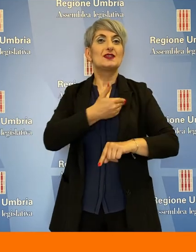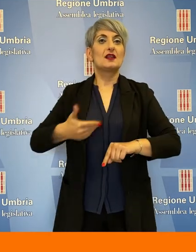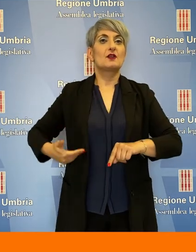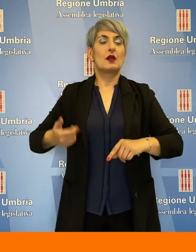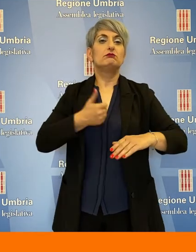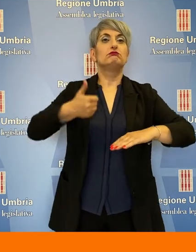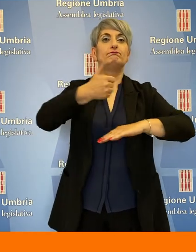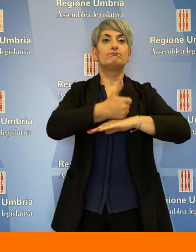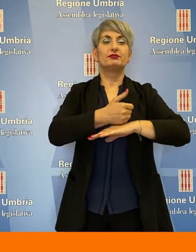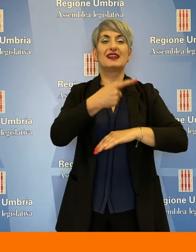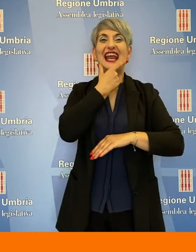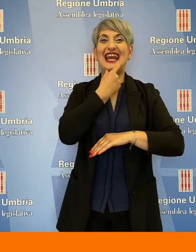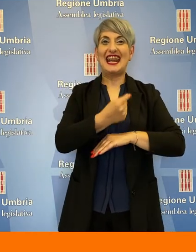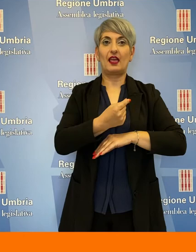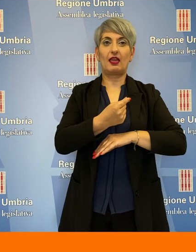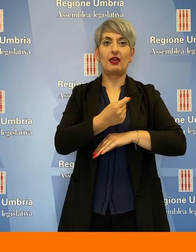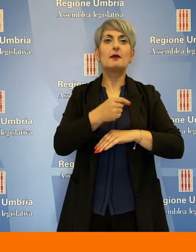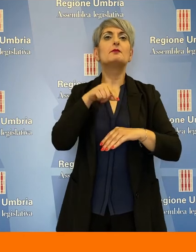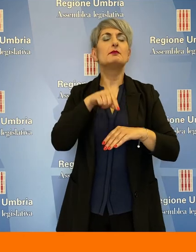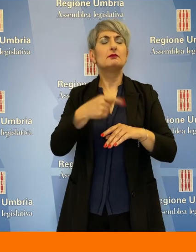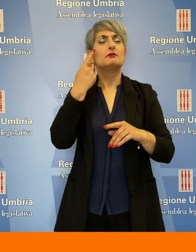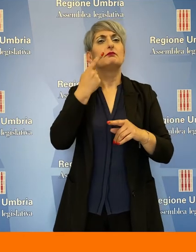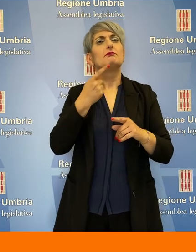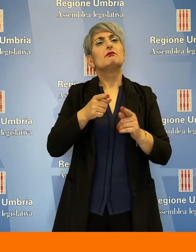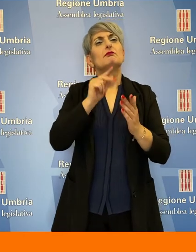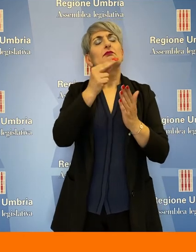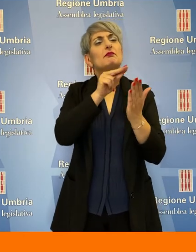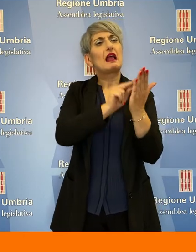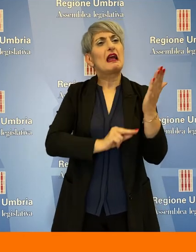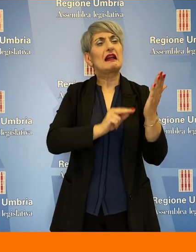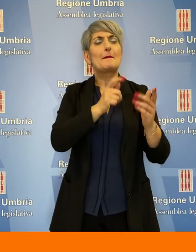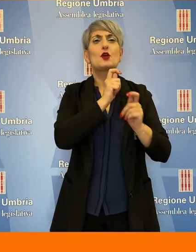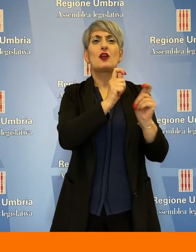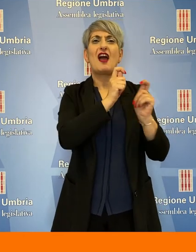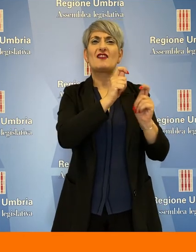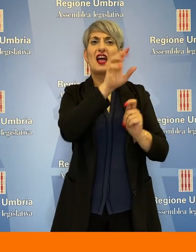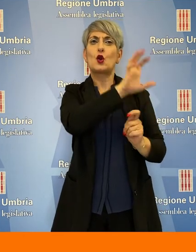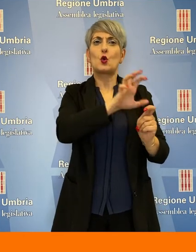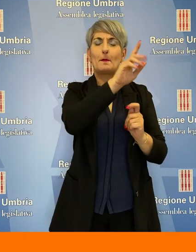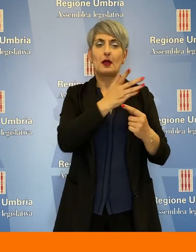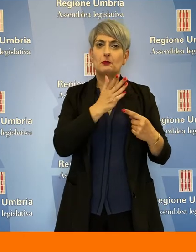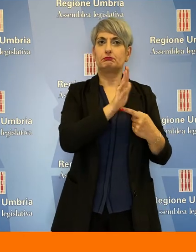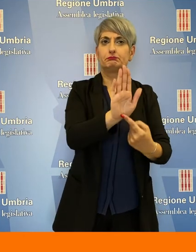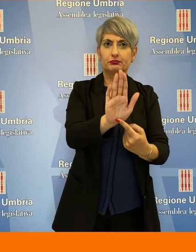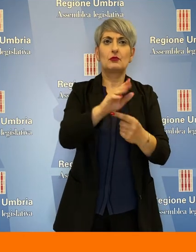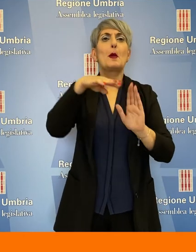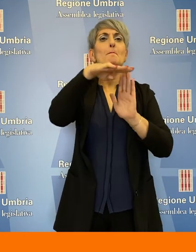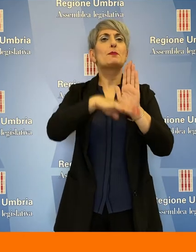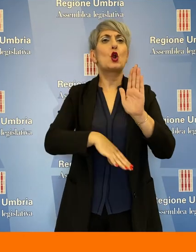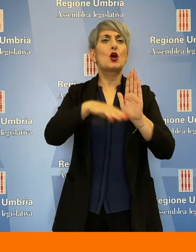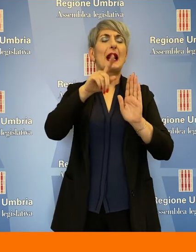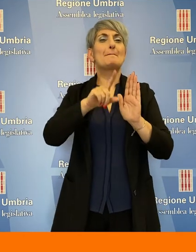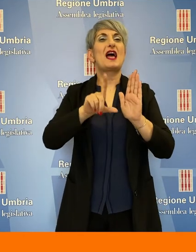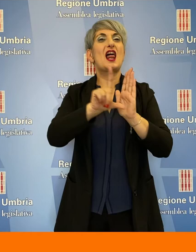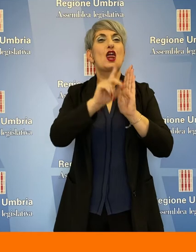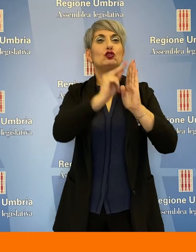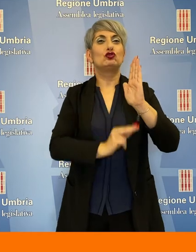commissione consigliare preeseduta da Daniele Nicchi sono stati illustrati il rapporto sugli affari europei, il programma legislativo